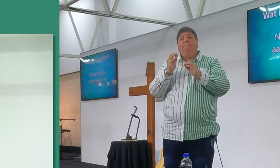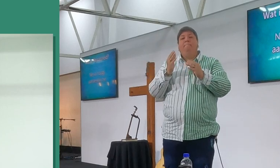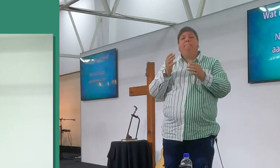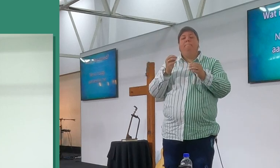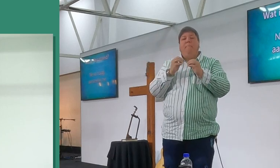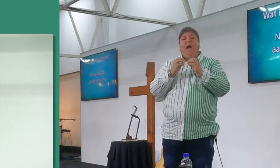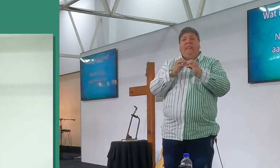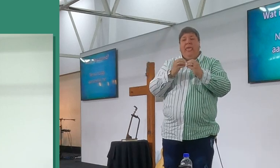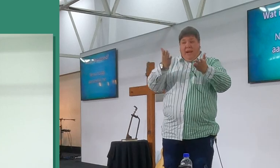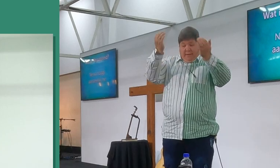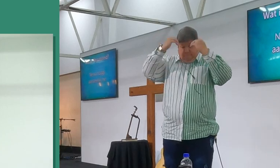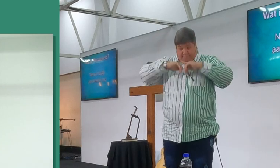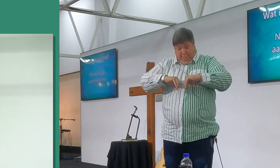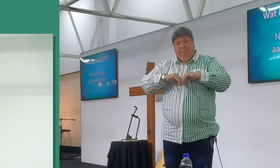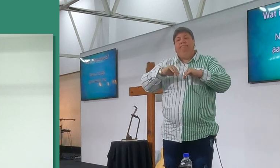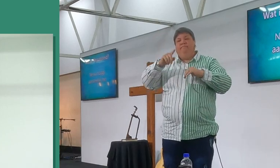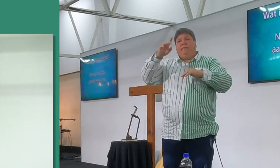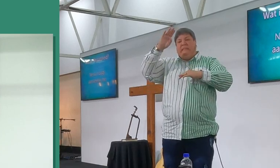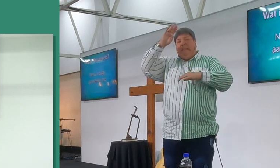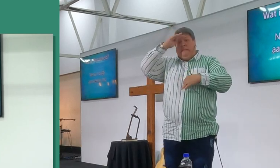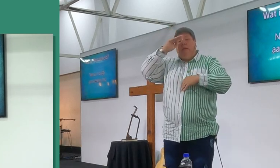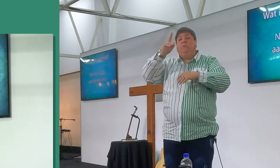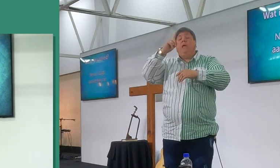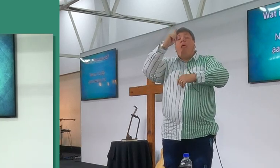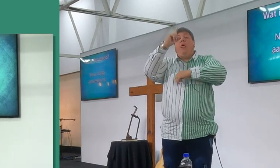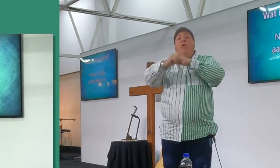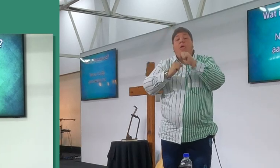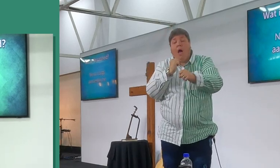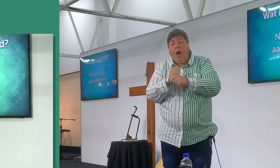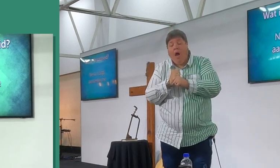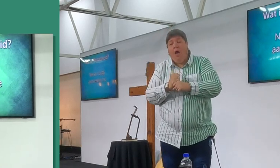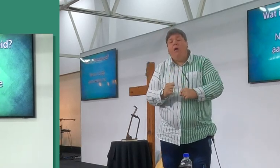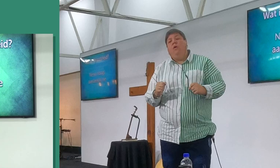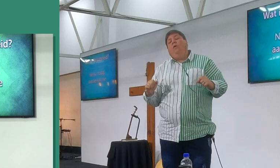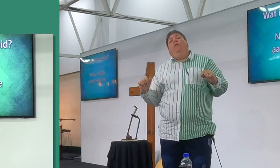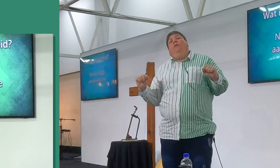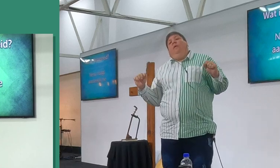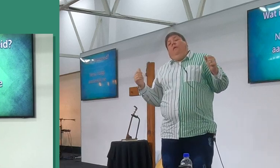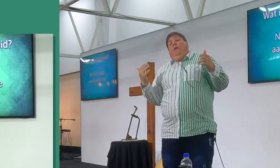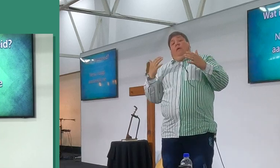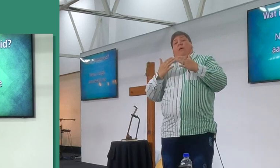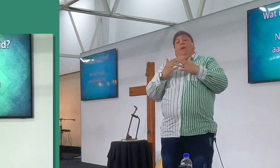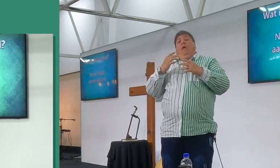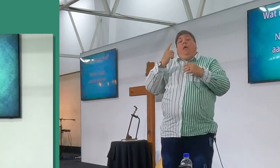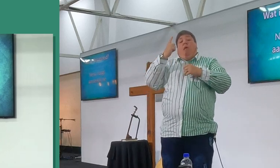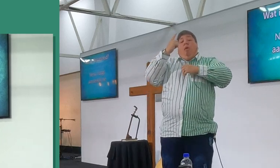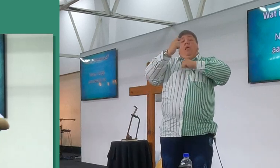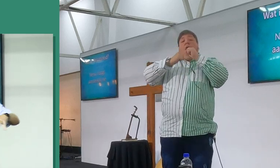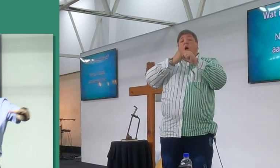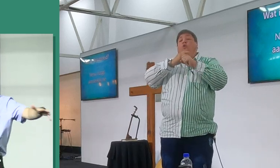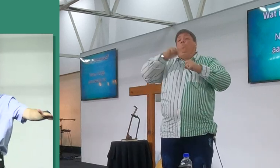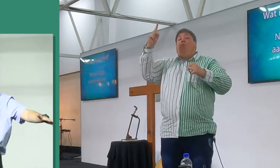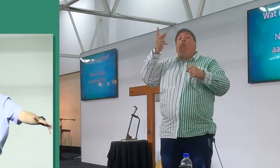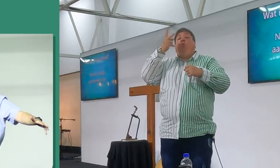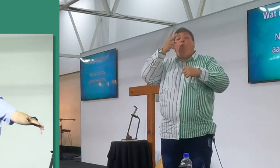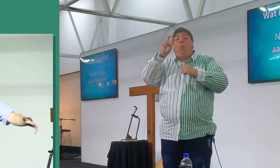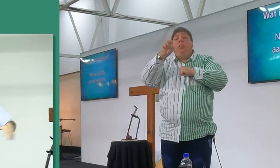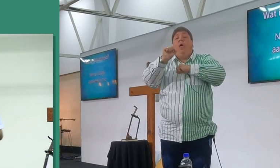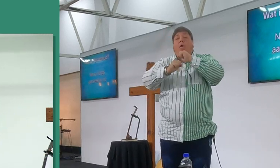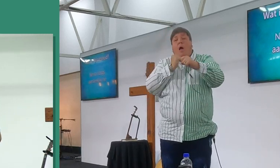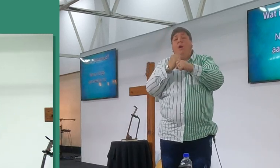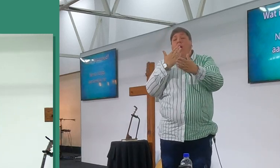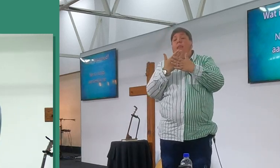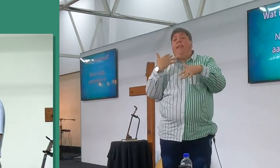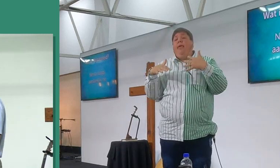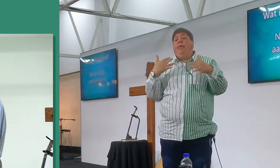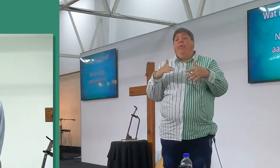en dan oortuig, betekker, veruit jou jaar, betekker, kan iemand my laatseid hee, en die symptome kan in een loop van 20 jaar uitkom. Nou,